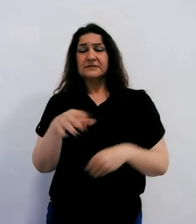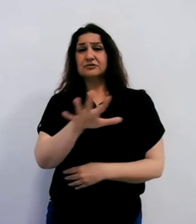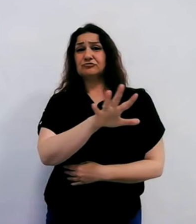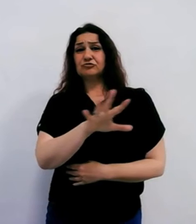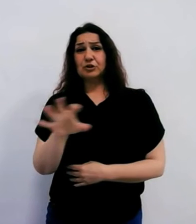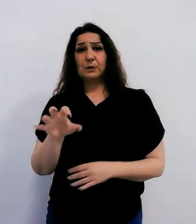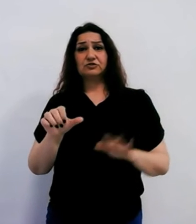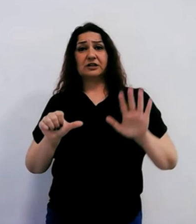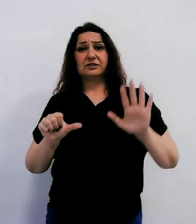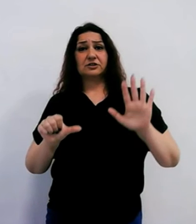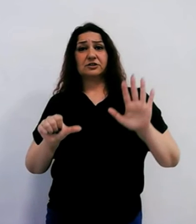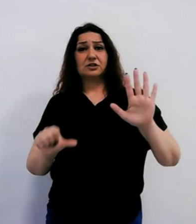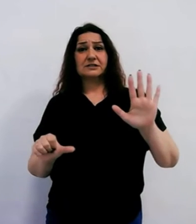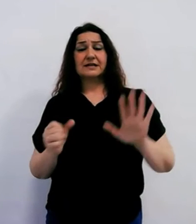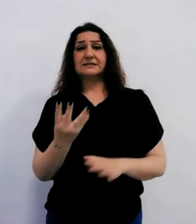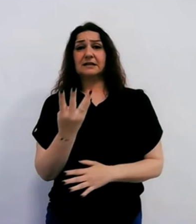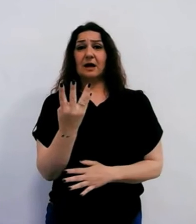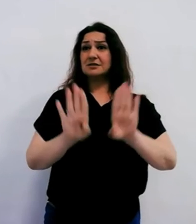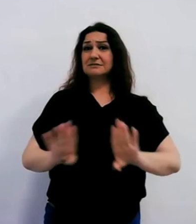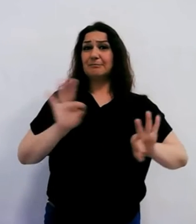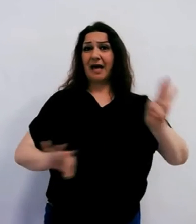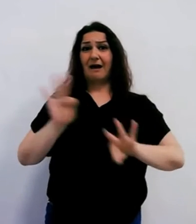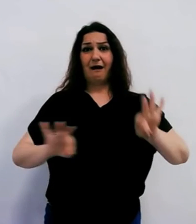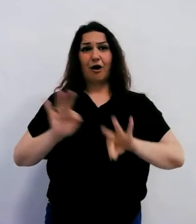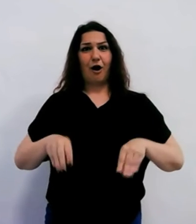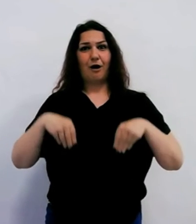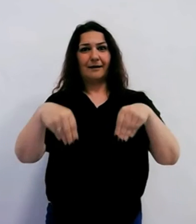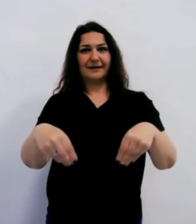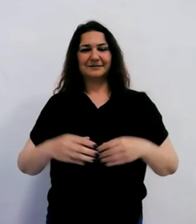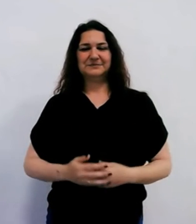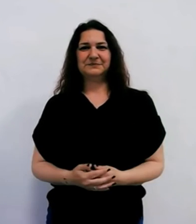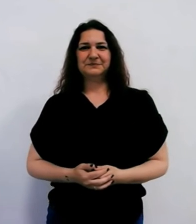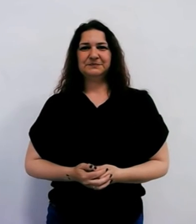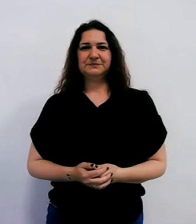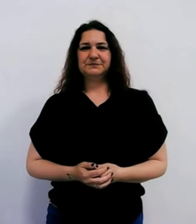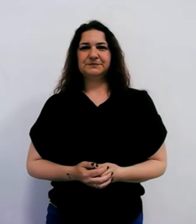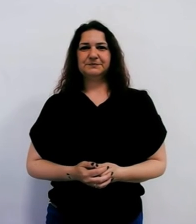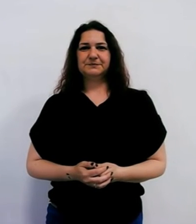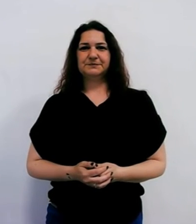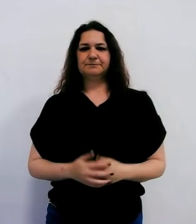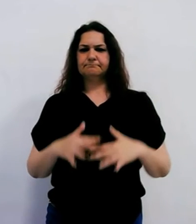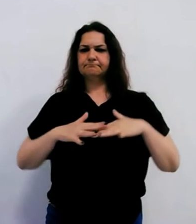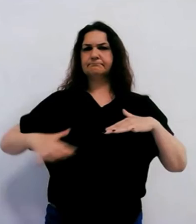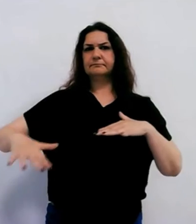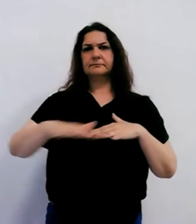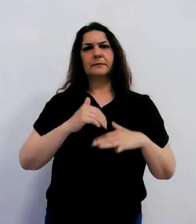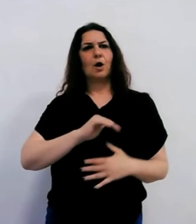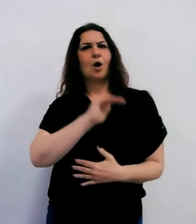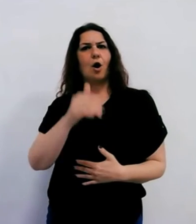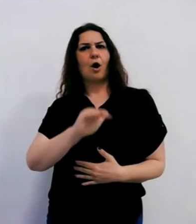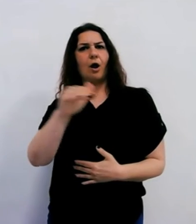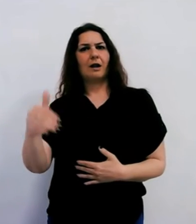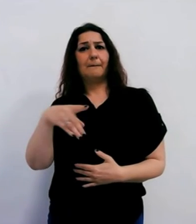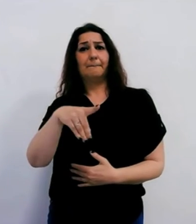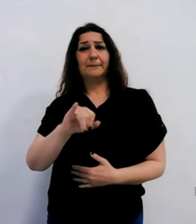spettacoli candidati. Il paesaggio collinare e policulturale di Pienza e